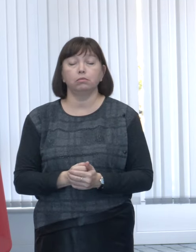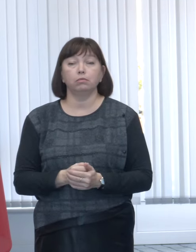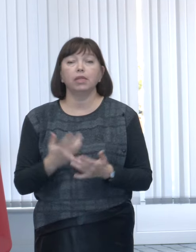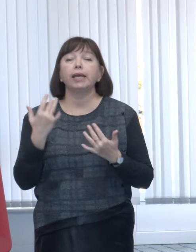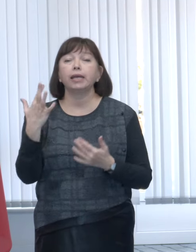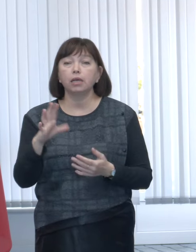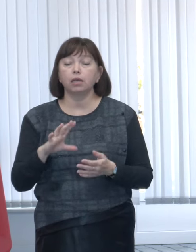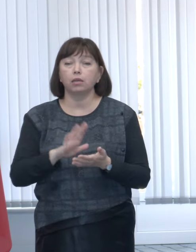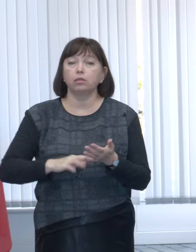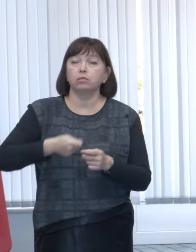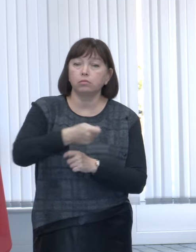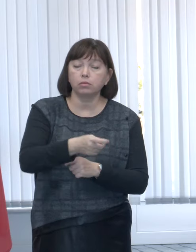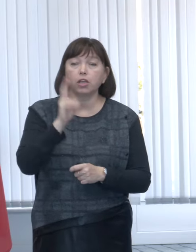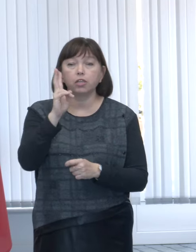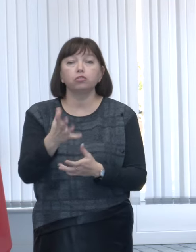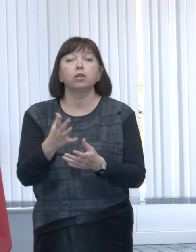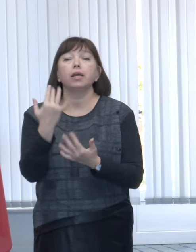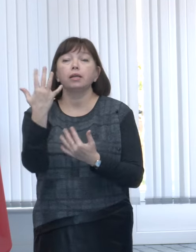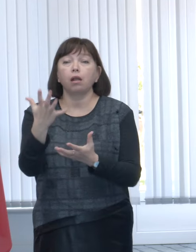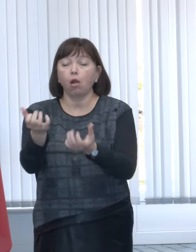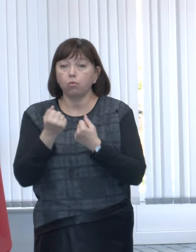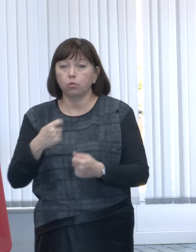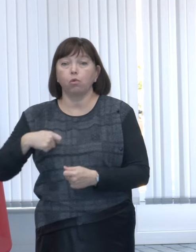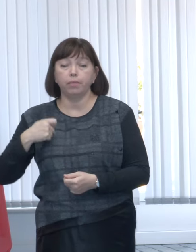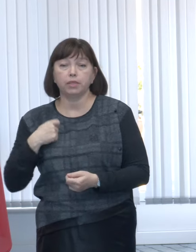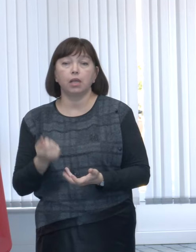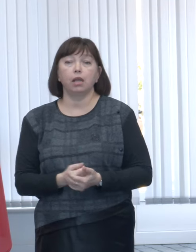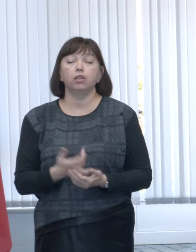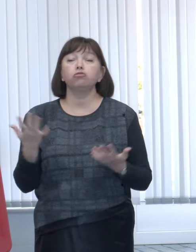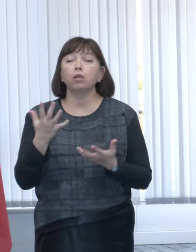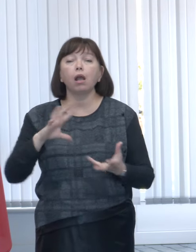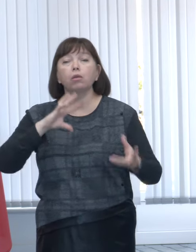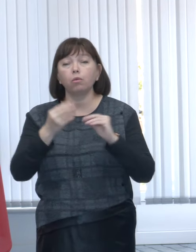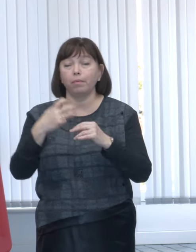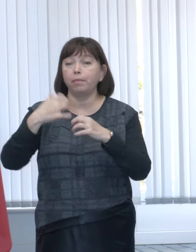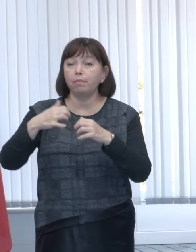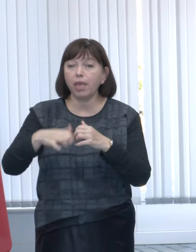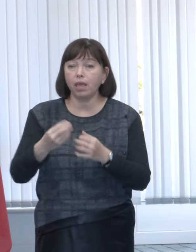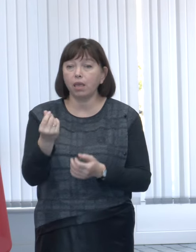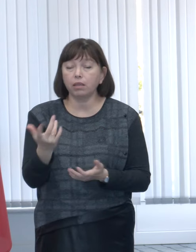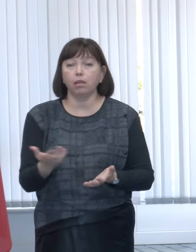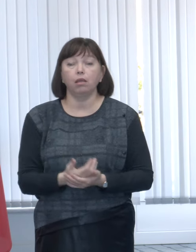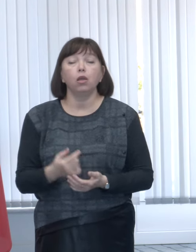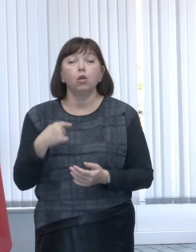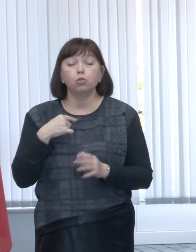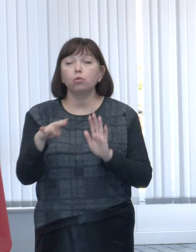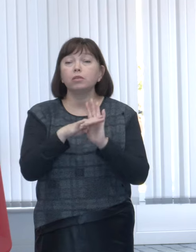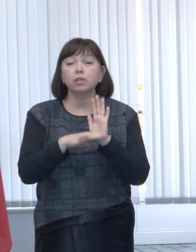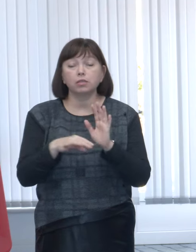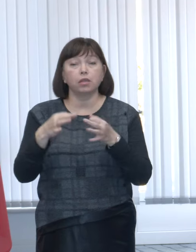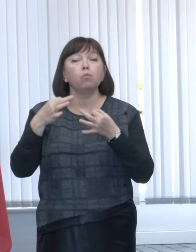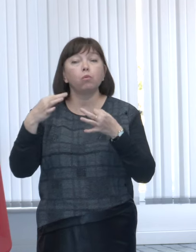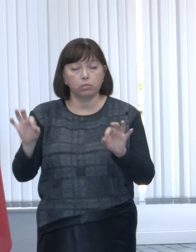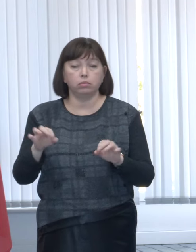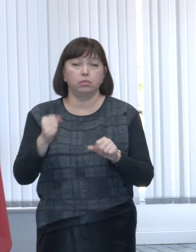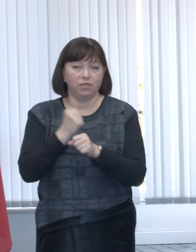cât s-au înscris, cât s-au beneficiat de compensații, care este valoarea mediei și așa mai departe. Deci, noi, sistemul ne permite să